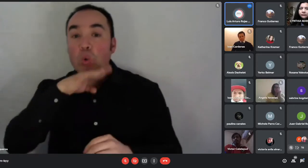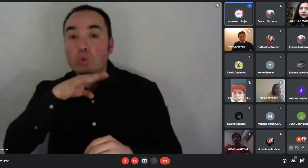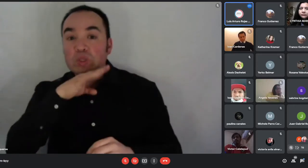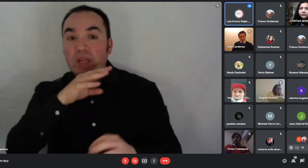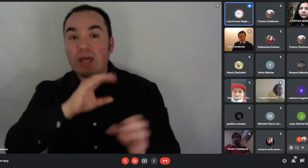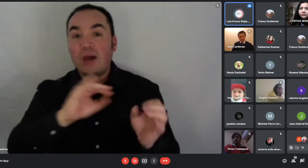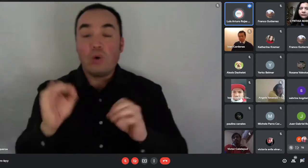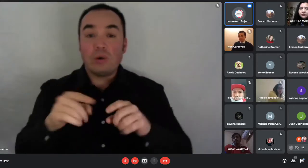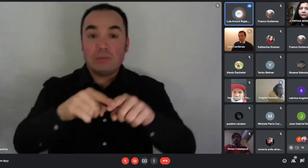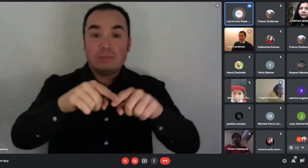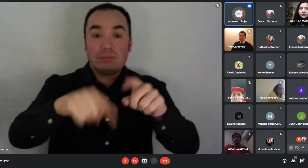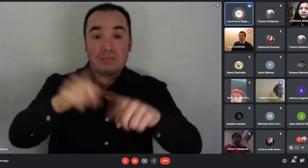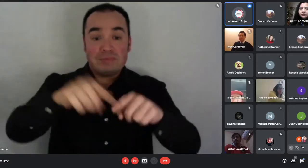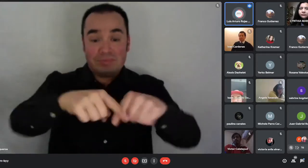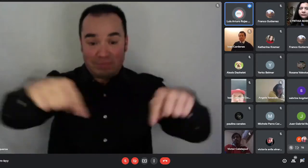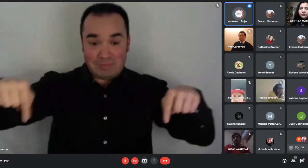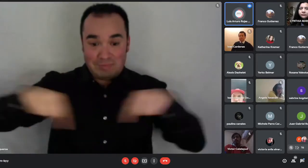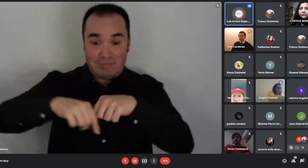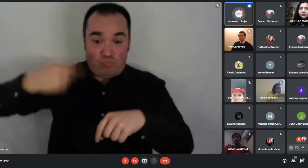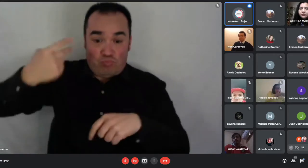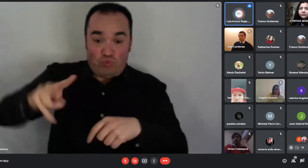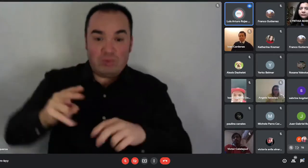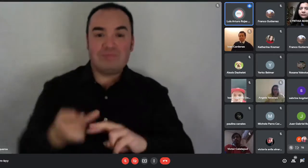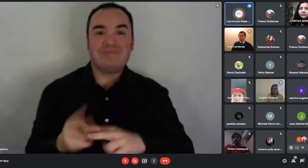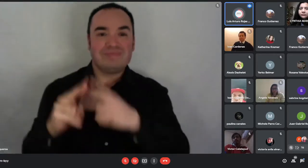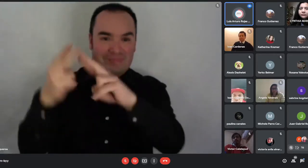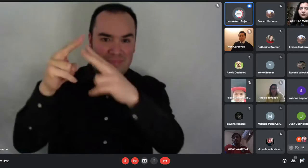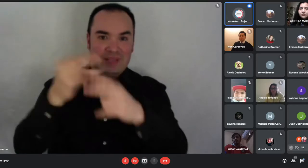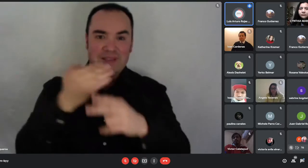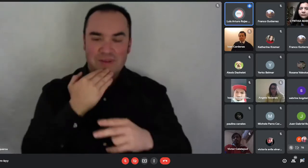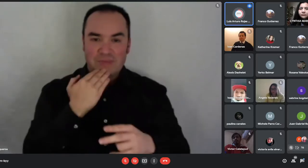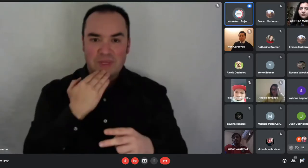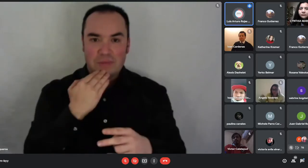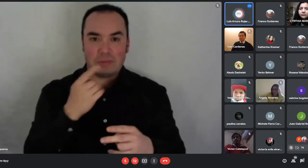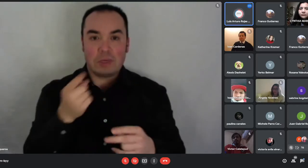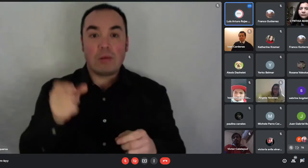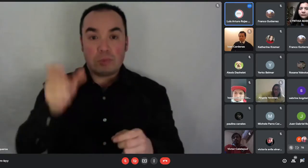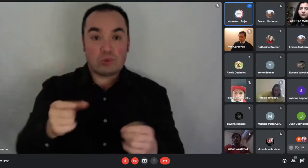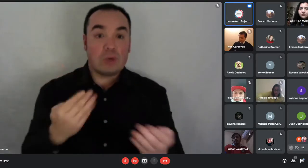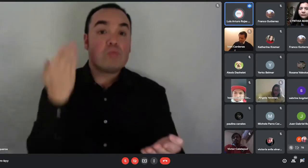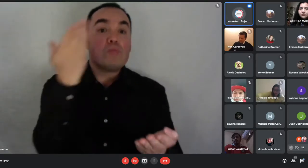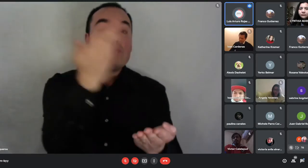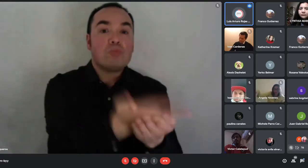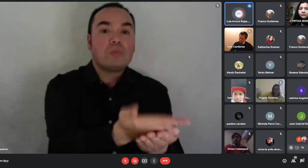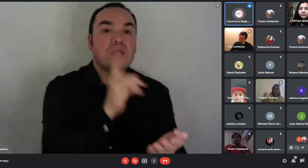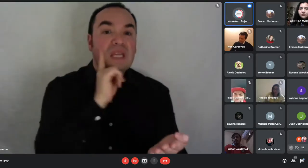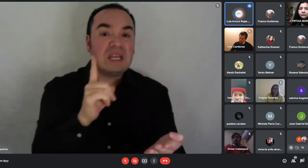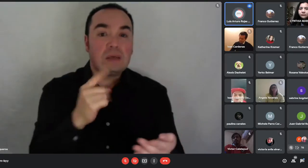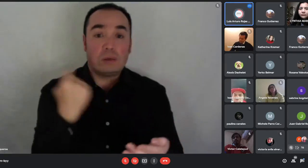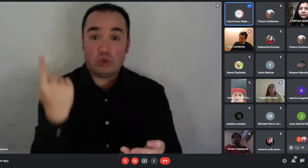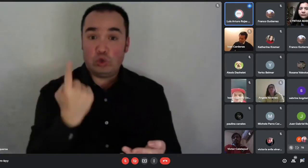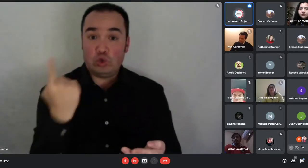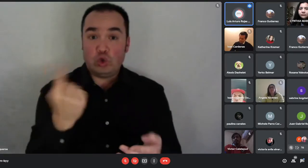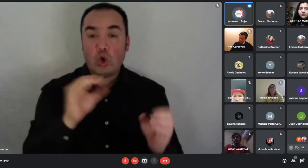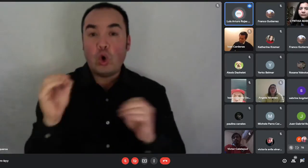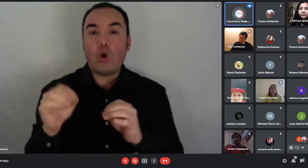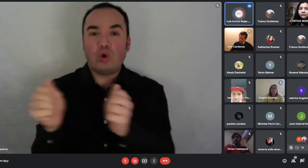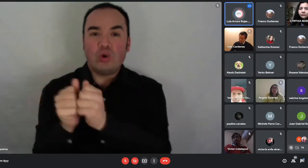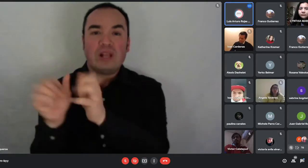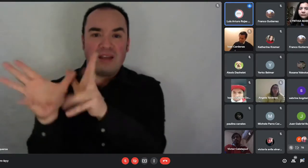dar de forma individual o de forma colectiva. Es decir, podemos postular directamente a través de la plataforma que el MIMBUS